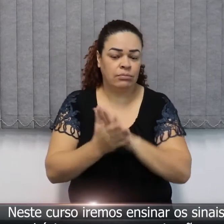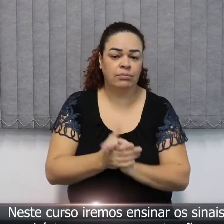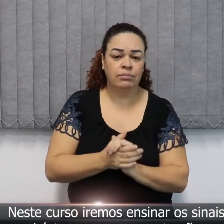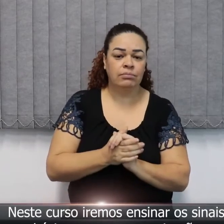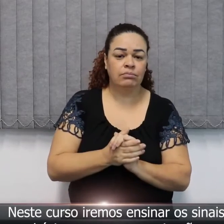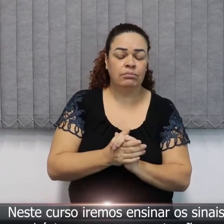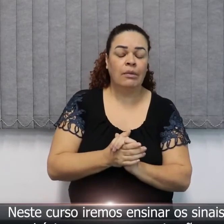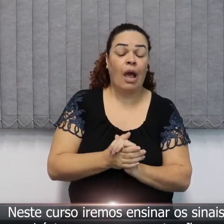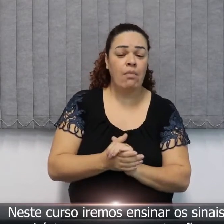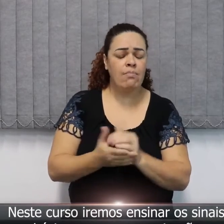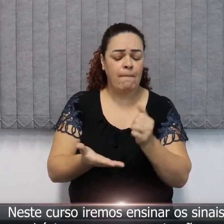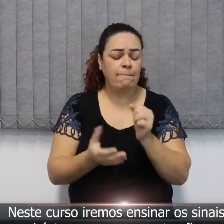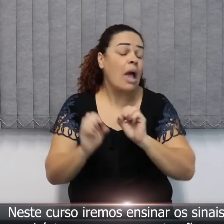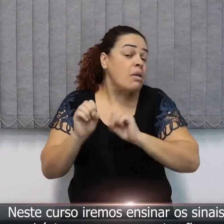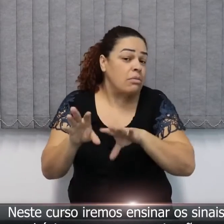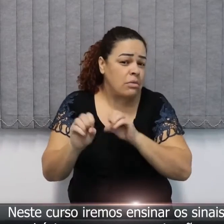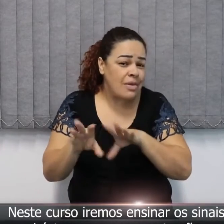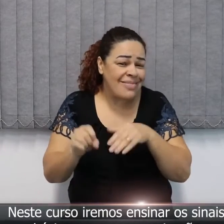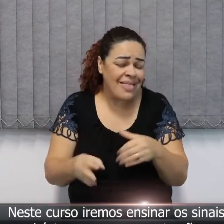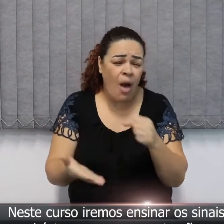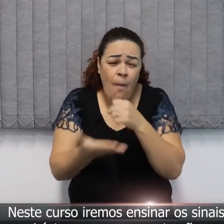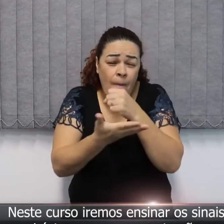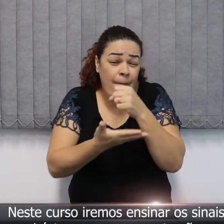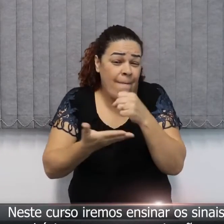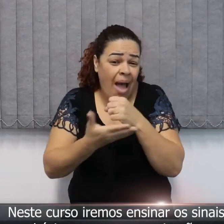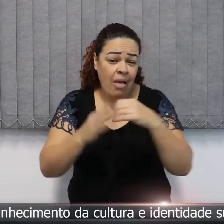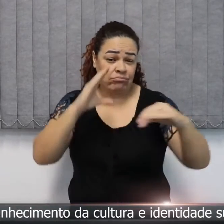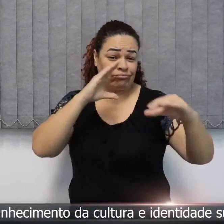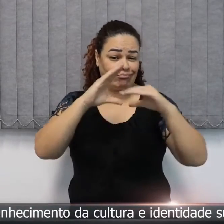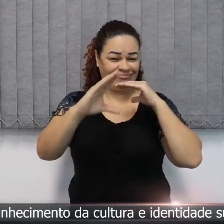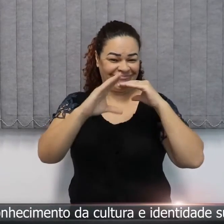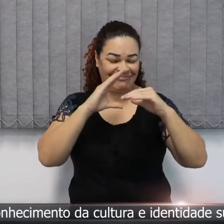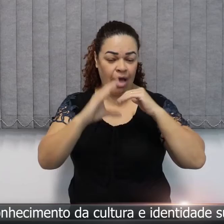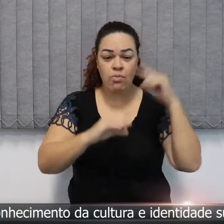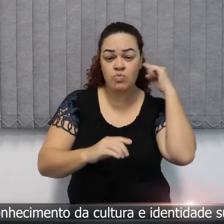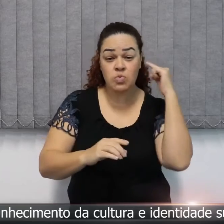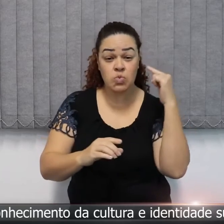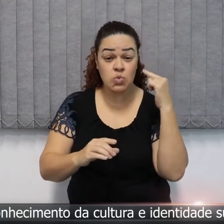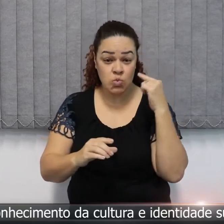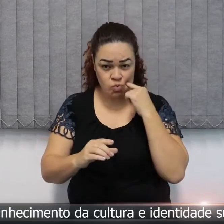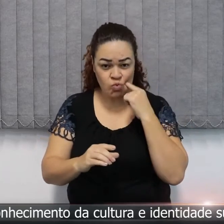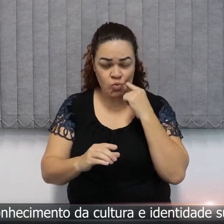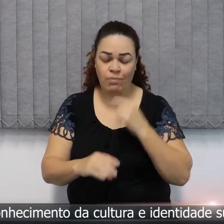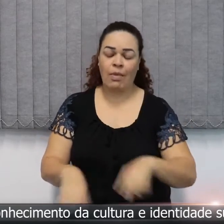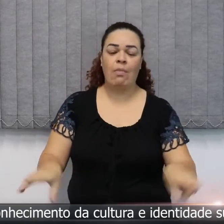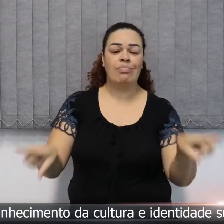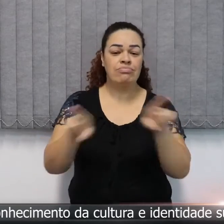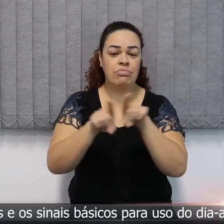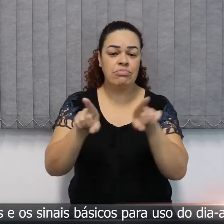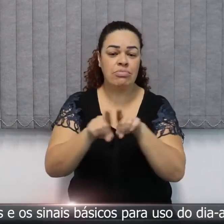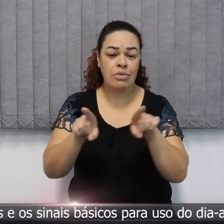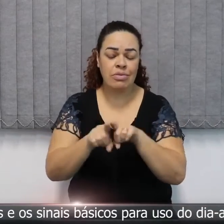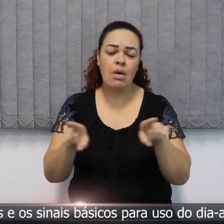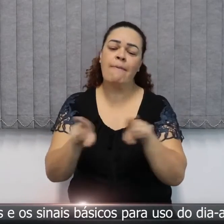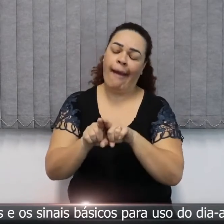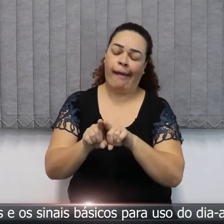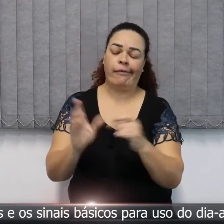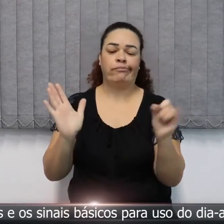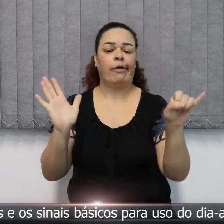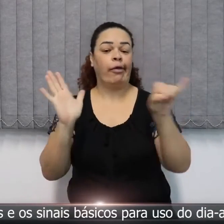básicos para a comunicação, conhecimento da cultura e identidade surda, leis e